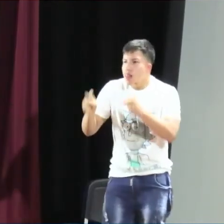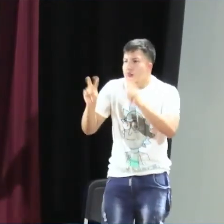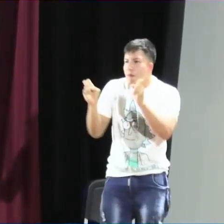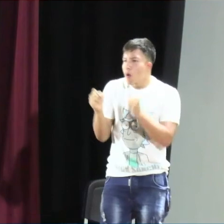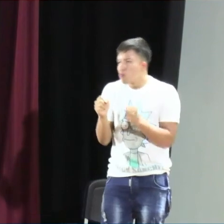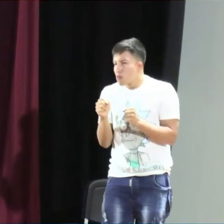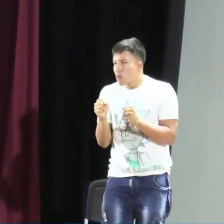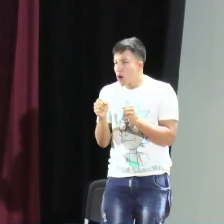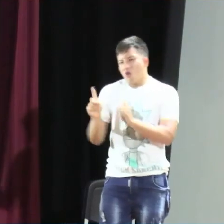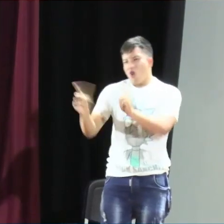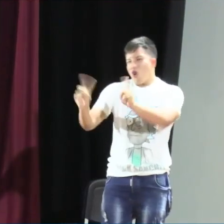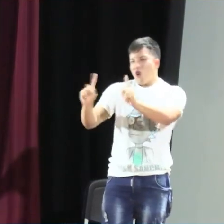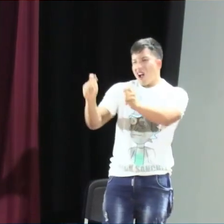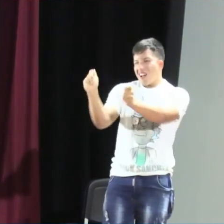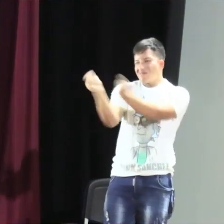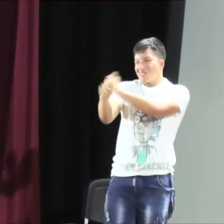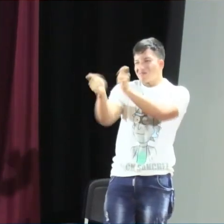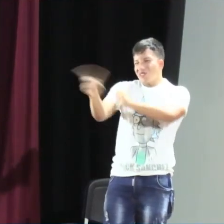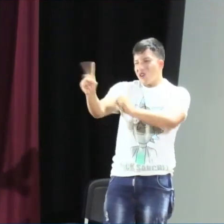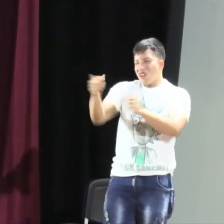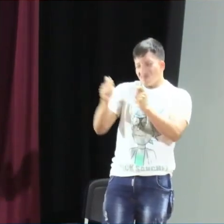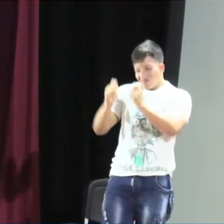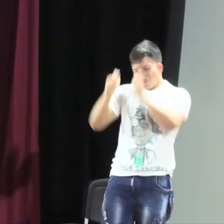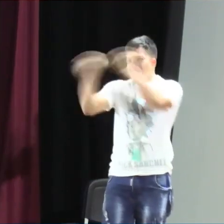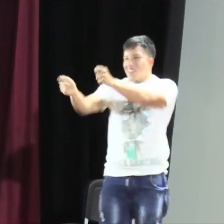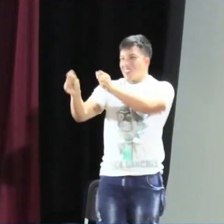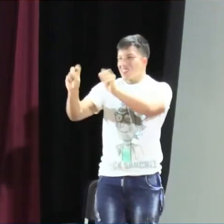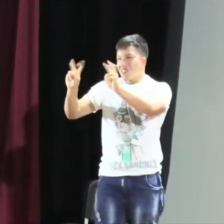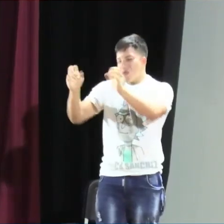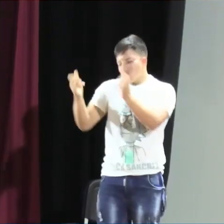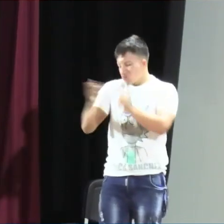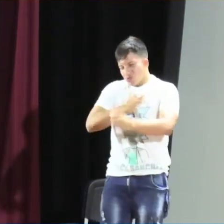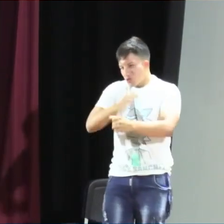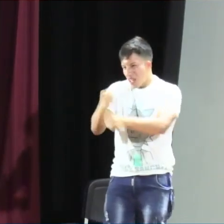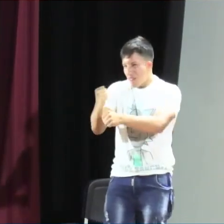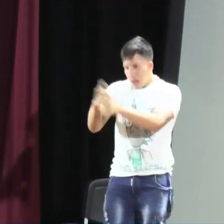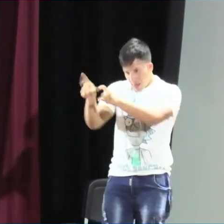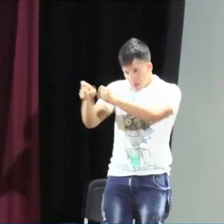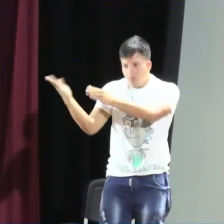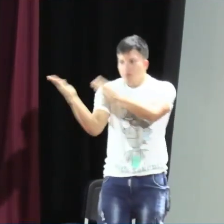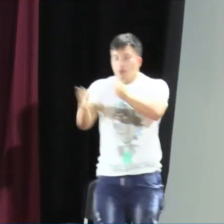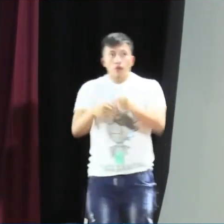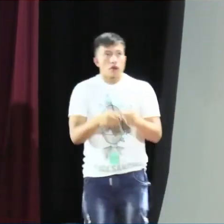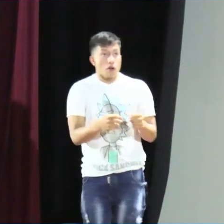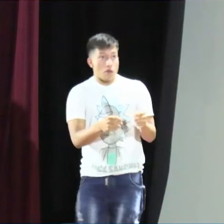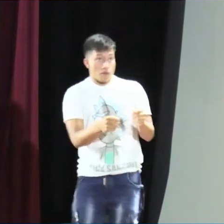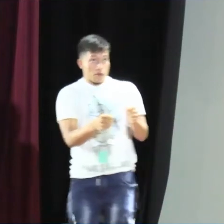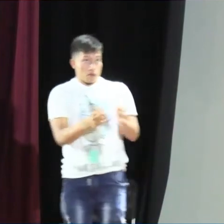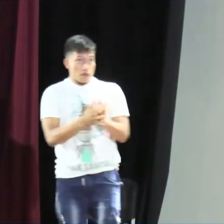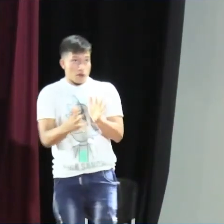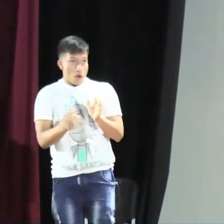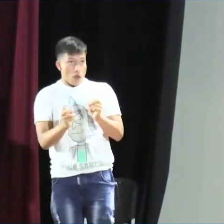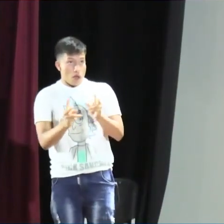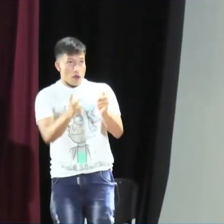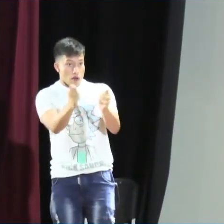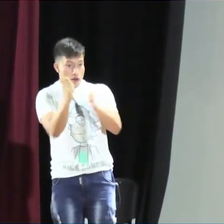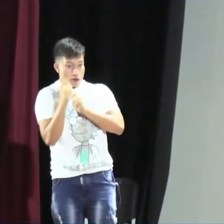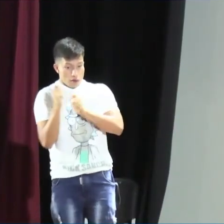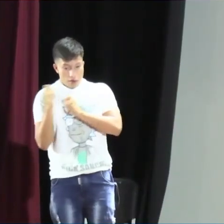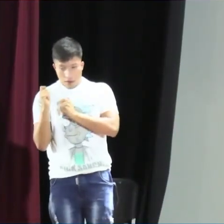¿Contratan a un maestro, el cual ven que no? ¿Contratan a un maestro que dicen que no? Usted va a ser el modelo